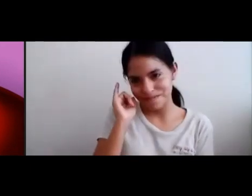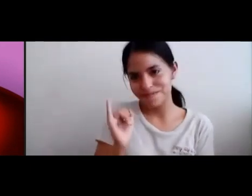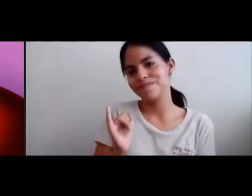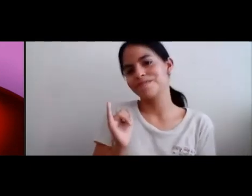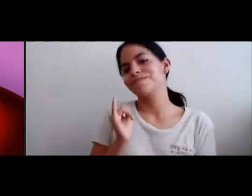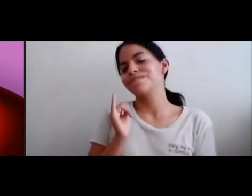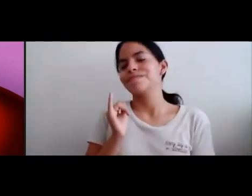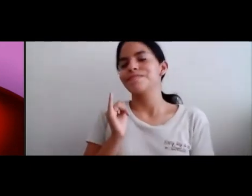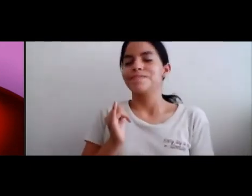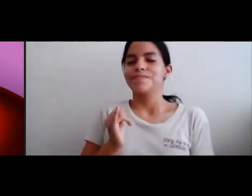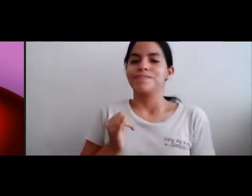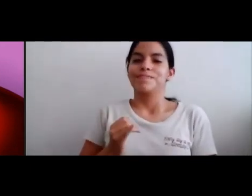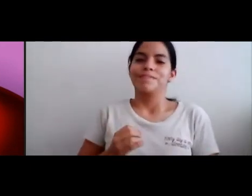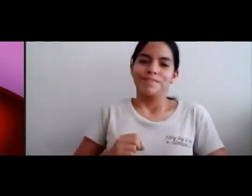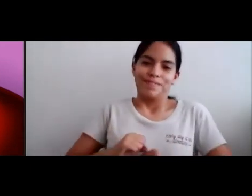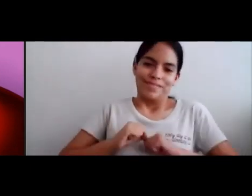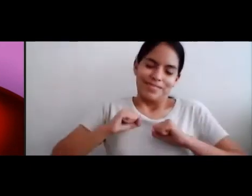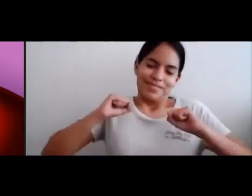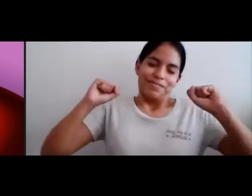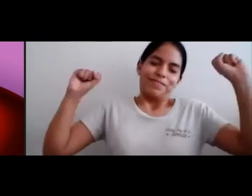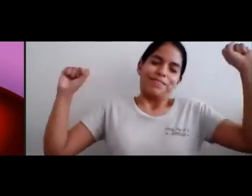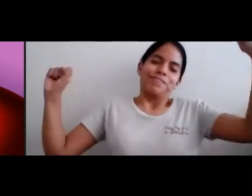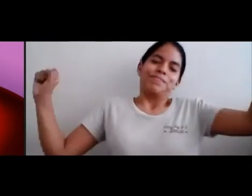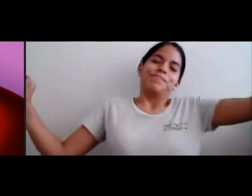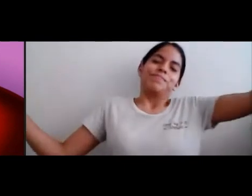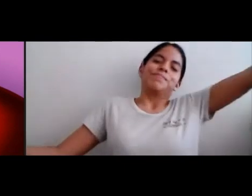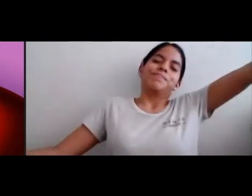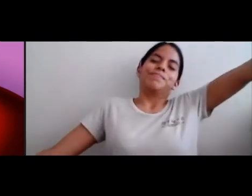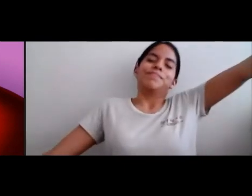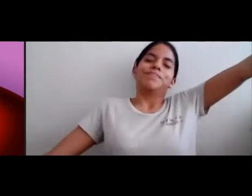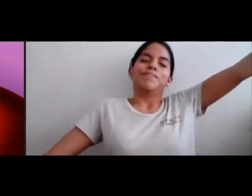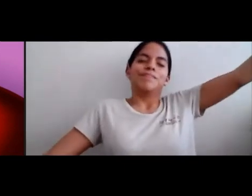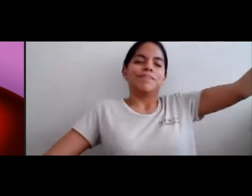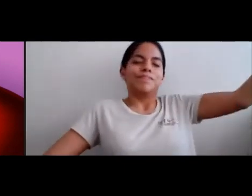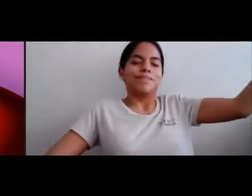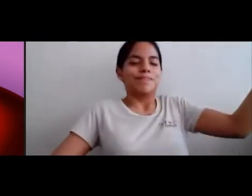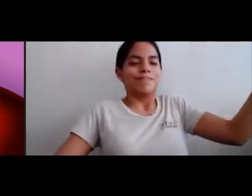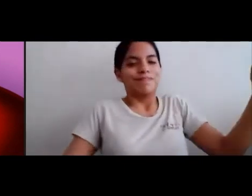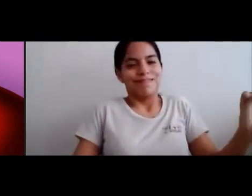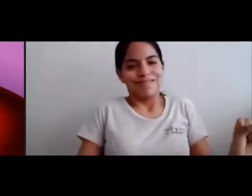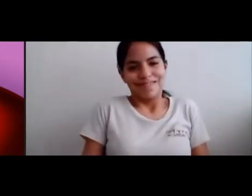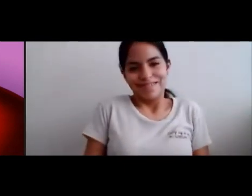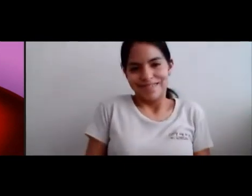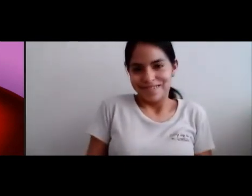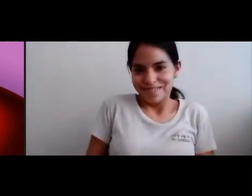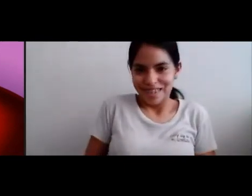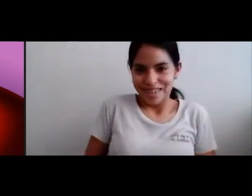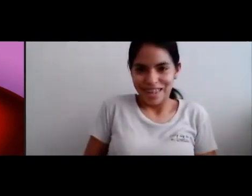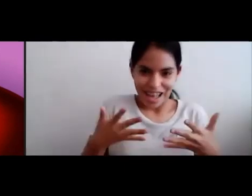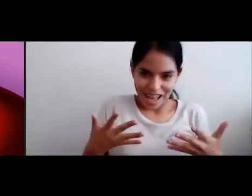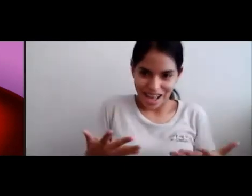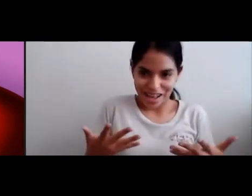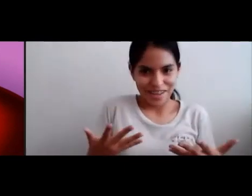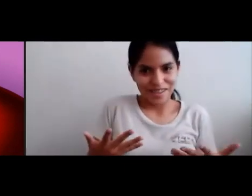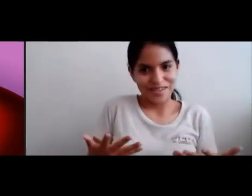También Estaba Un poco Avergonzada Pero Dijo Que sí Aceptaba Estar Con él